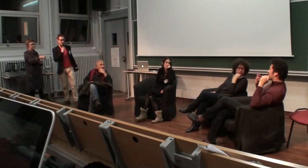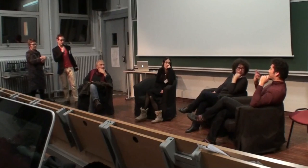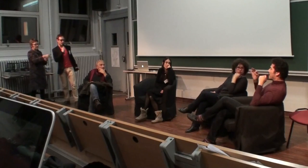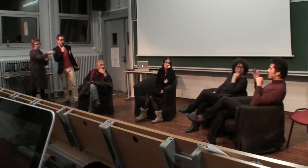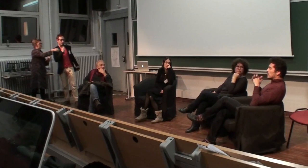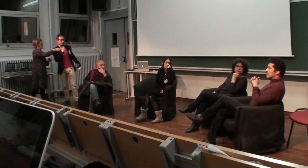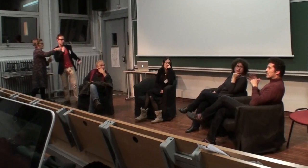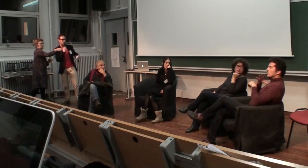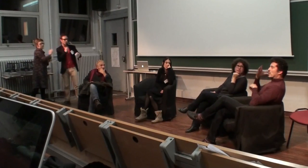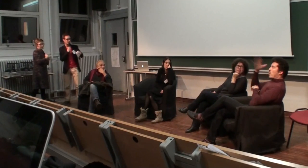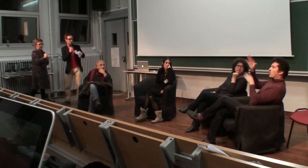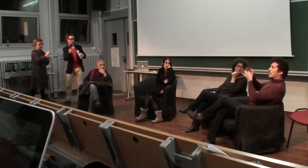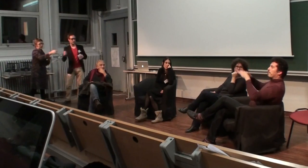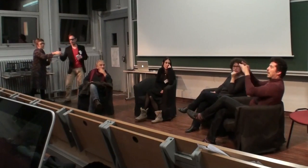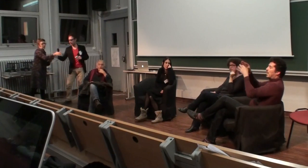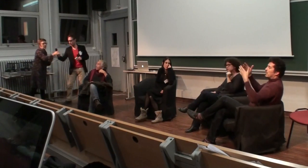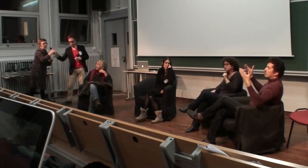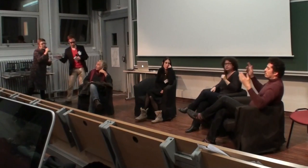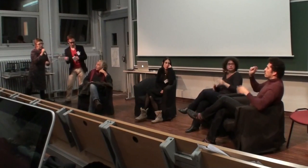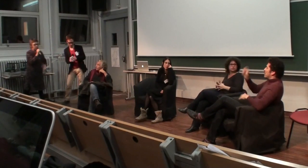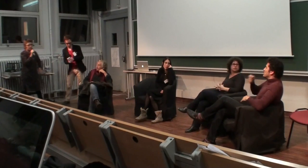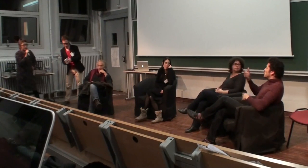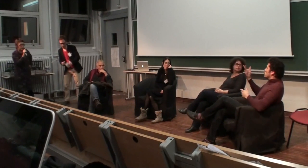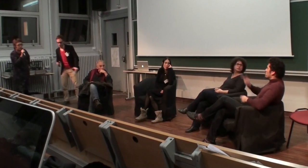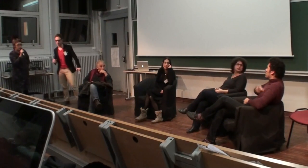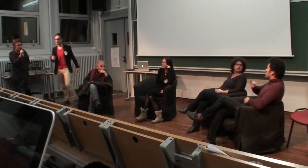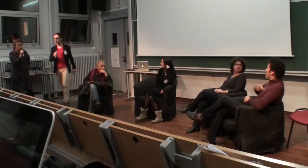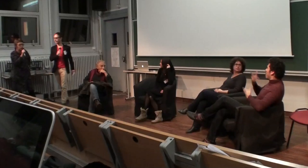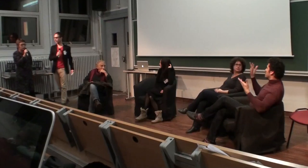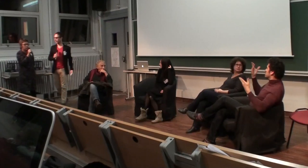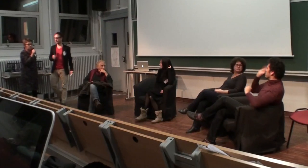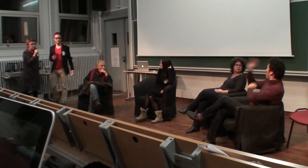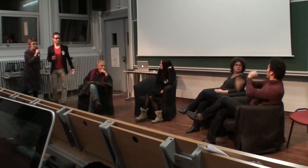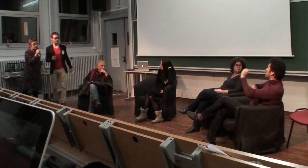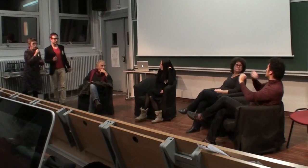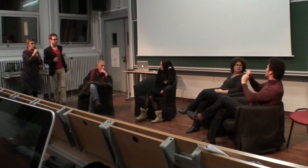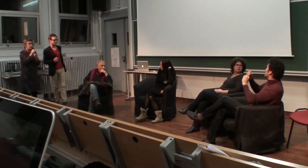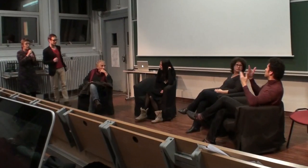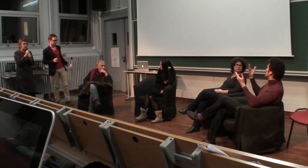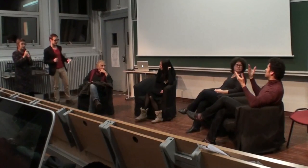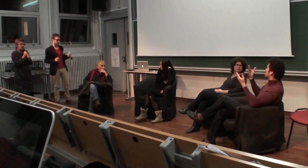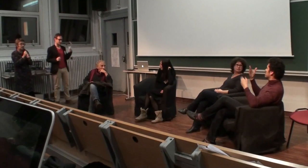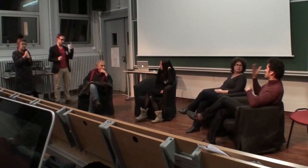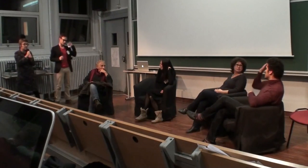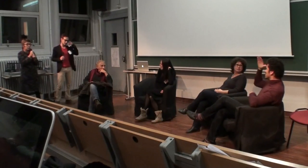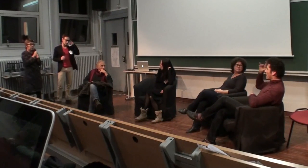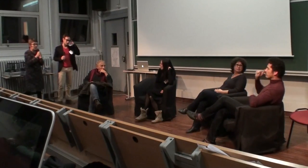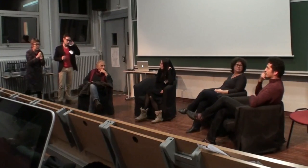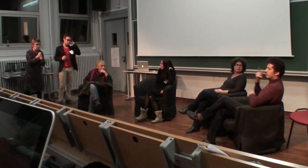Qui veut répondre ? Alors, bien sûr, le pouvoir médical, il existe dans plein de pays